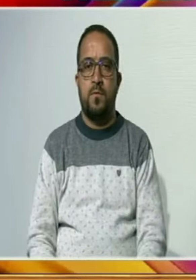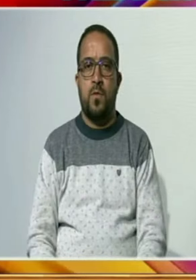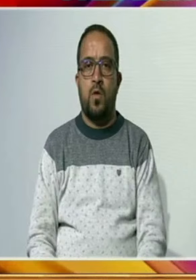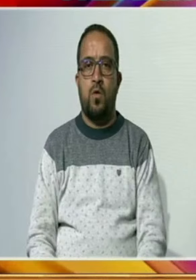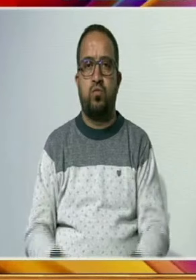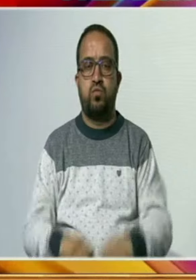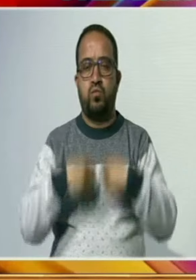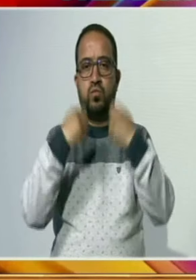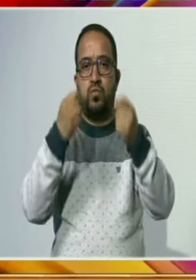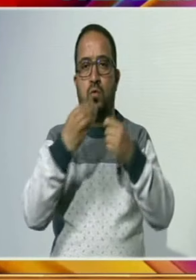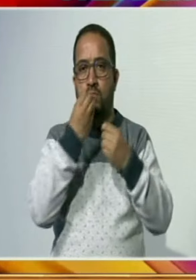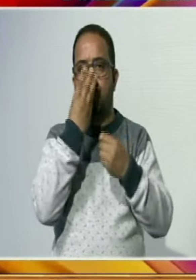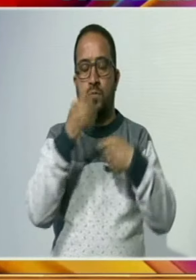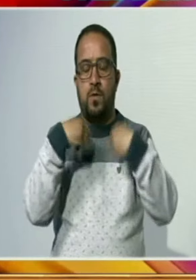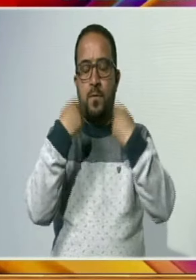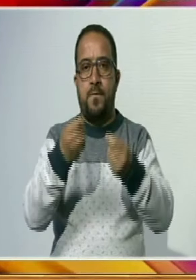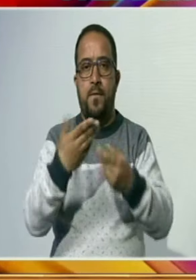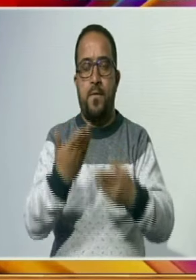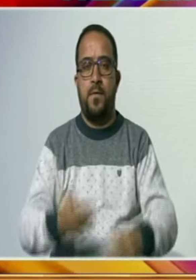گلہائی عقیدت نظر کیے